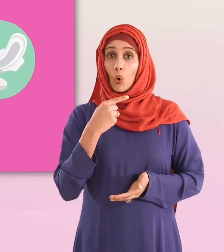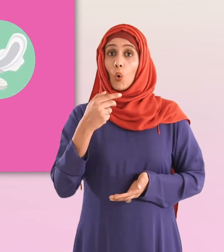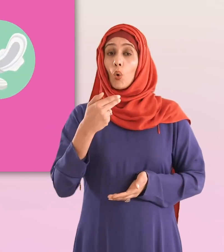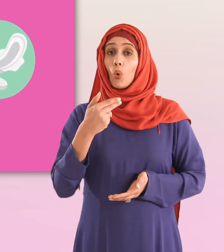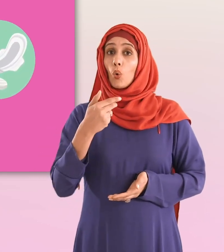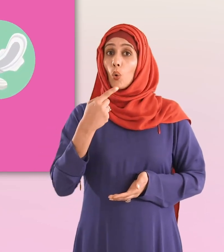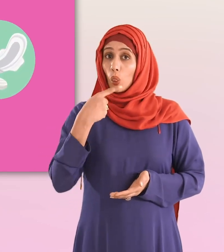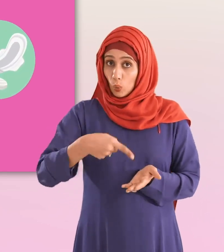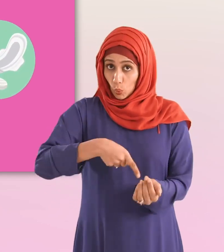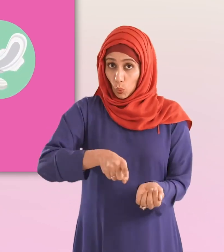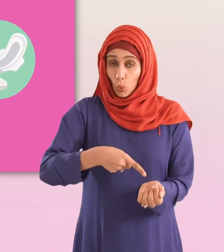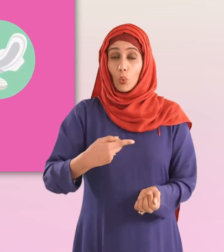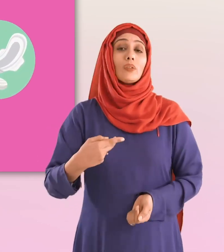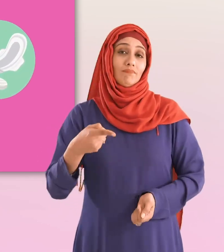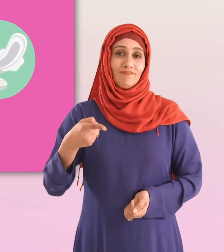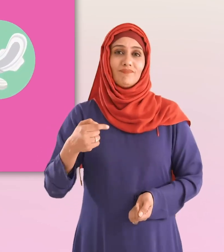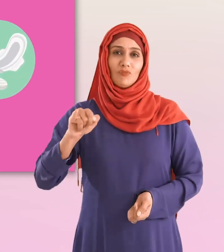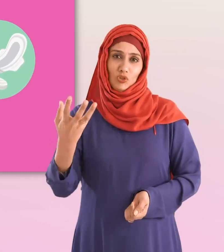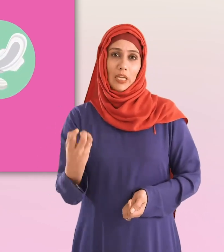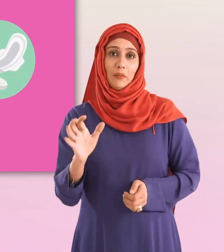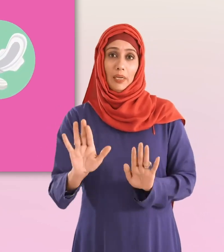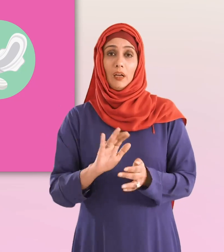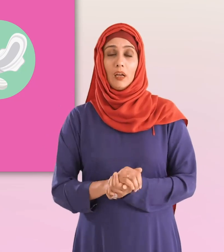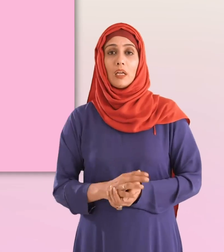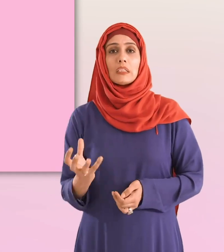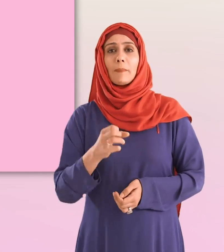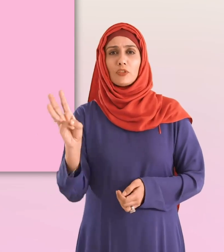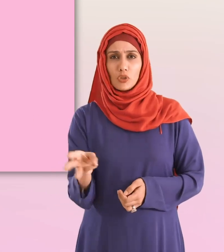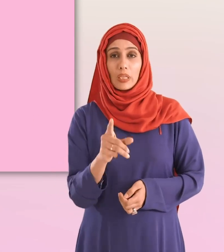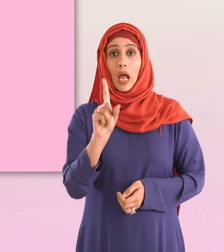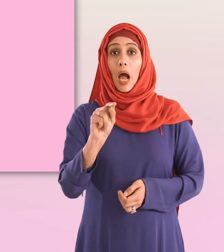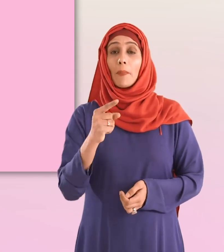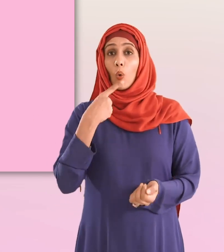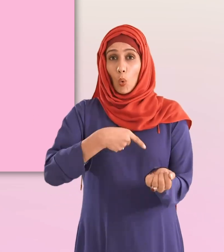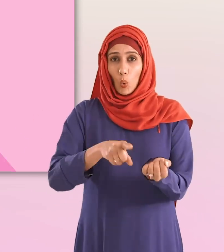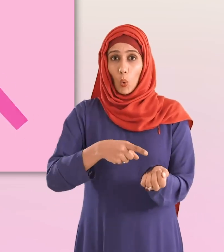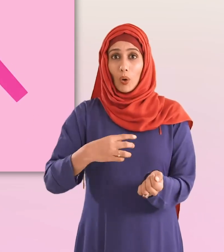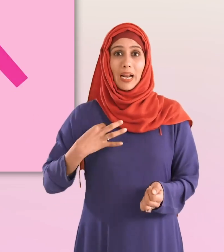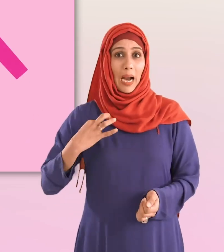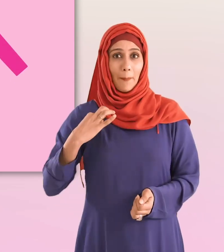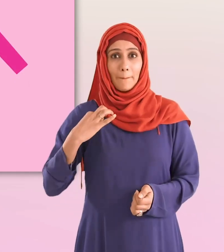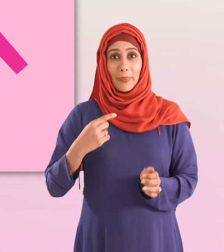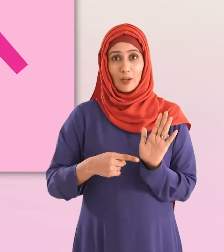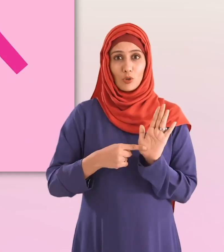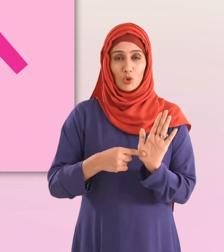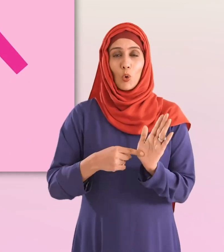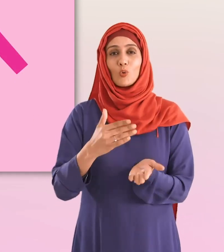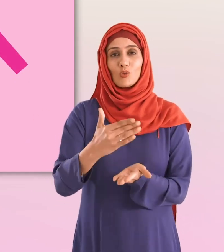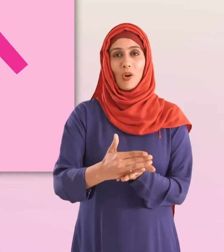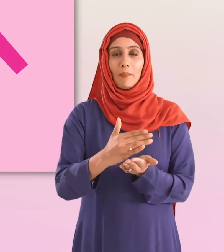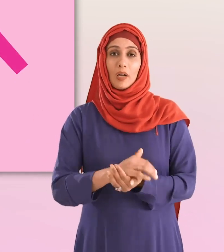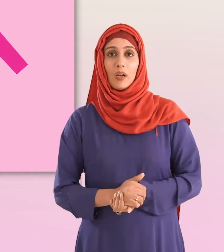خون کو جذب کیا جا سکتا ہے یہ چیزیں خون کو آپ کے لباس پر ظاہر ہونے سے رکھتی ہیں